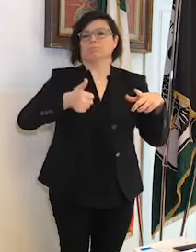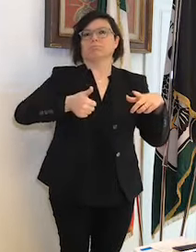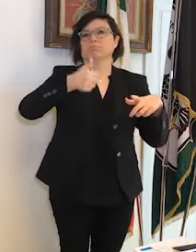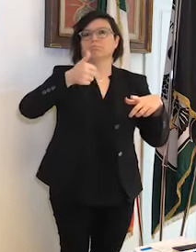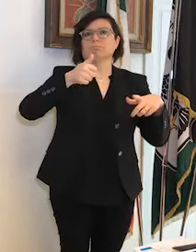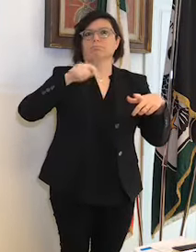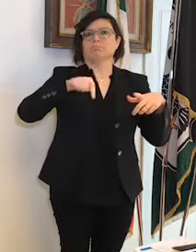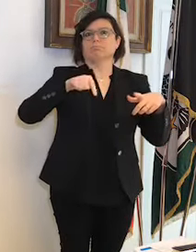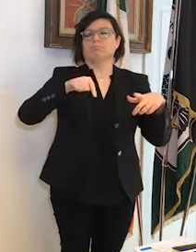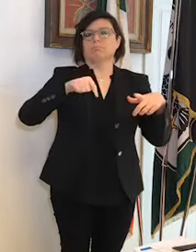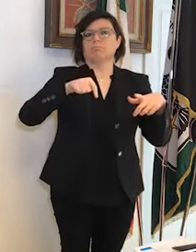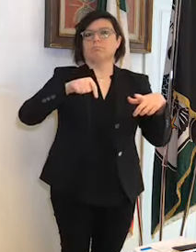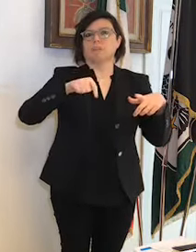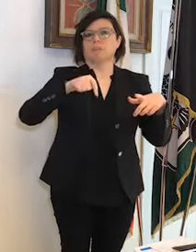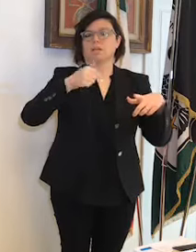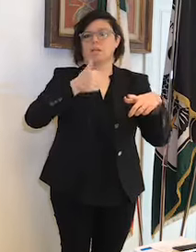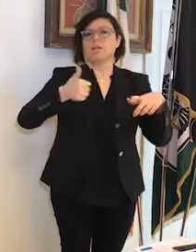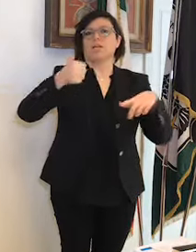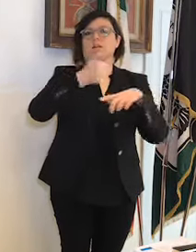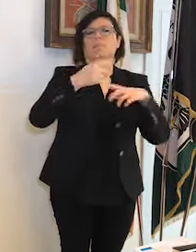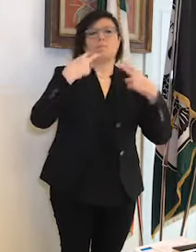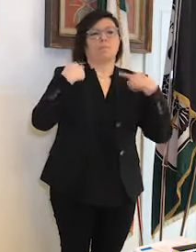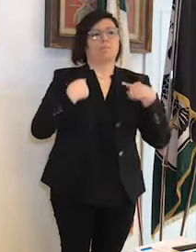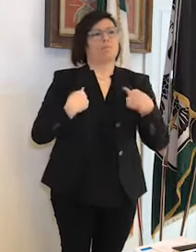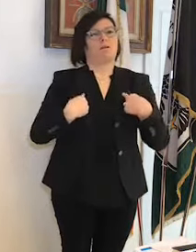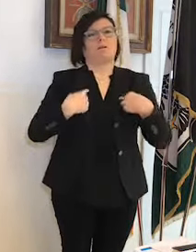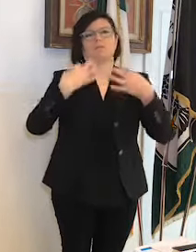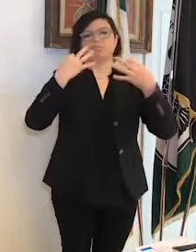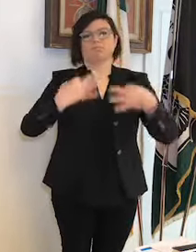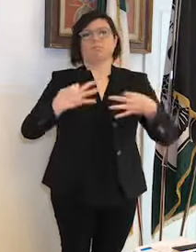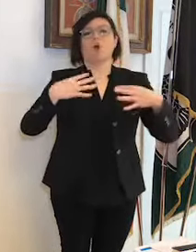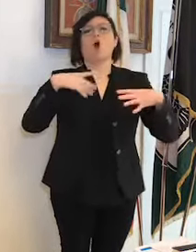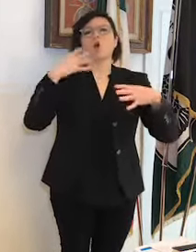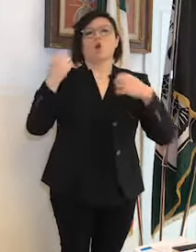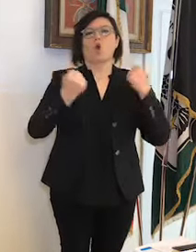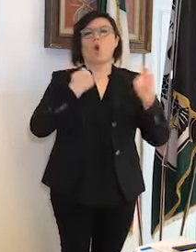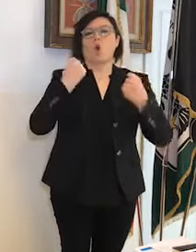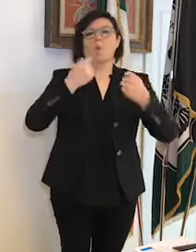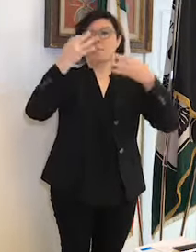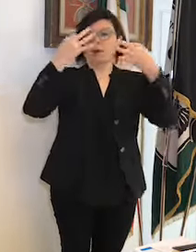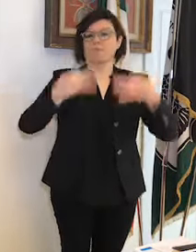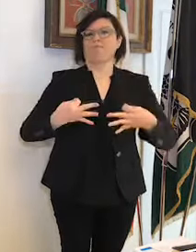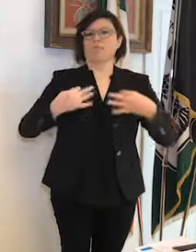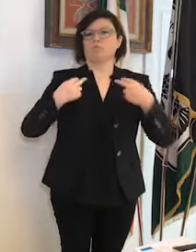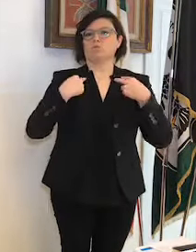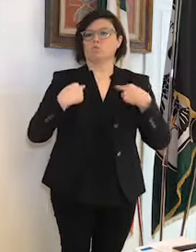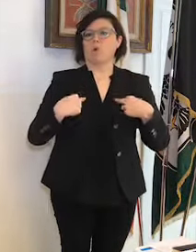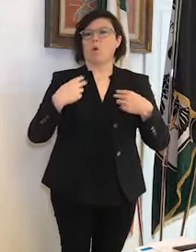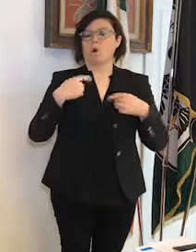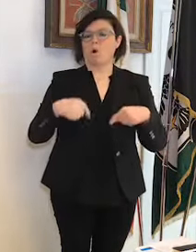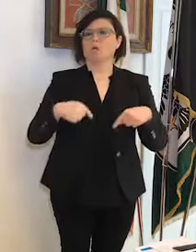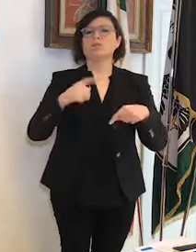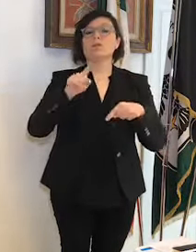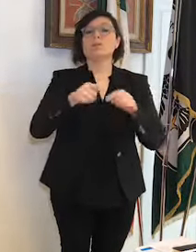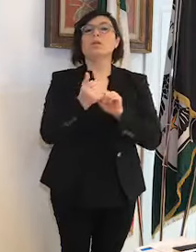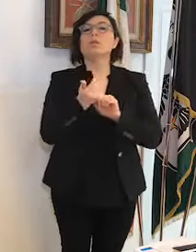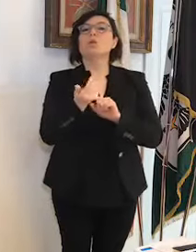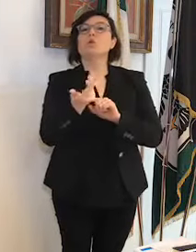di vista della virtuosità dei comportamenti e quindi eh del numero dei eh